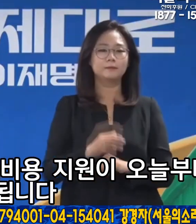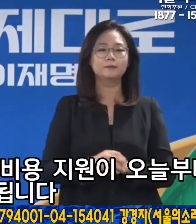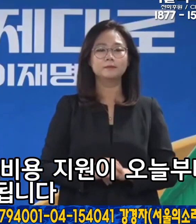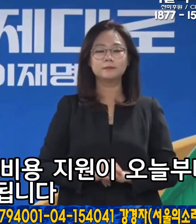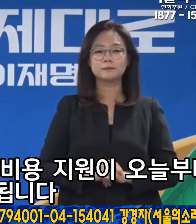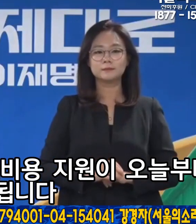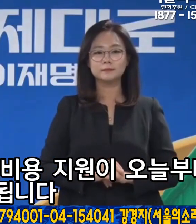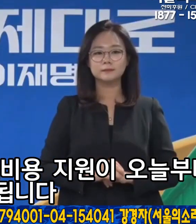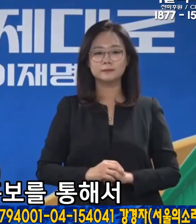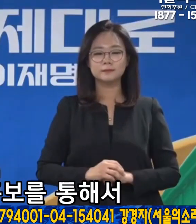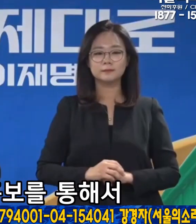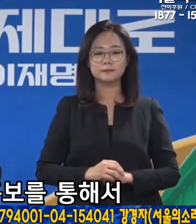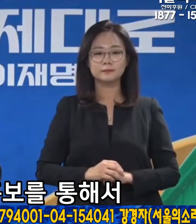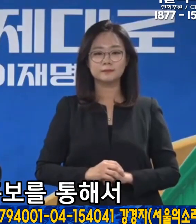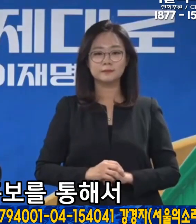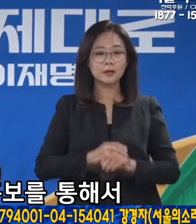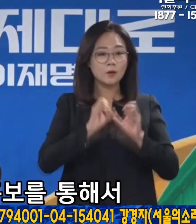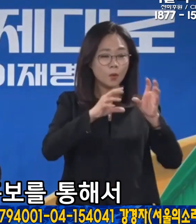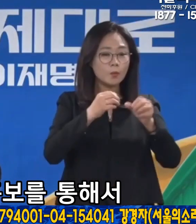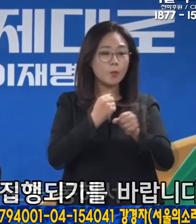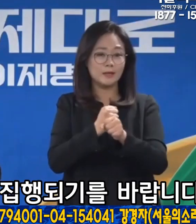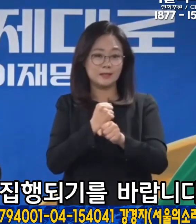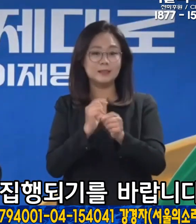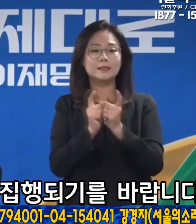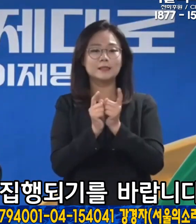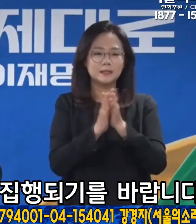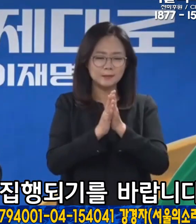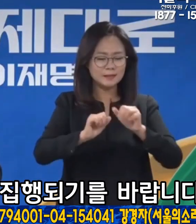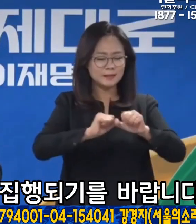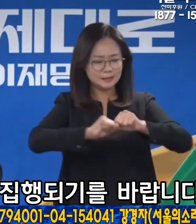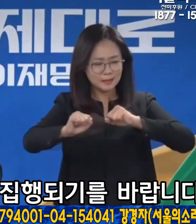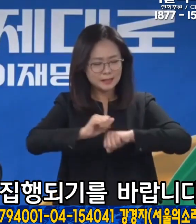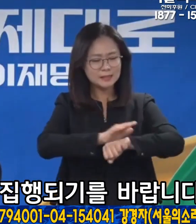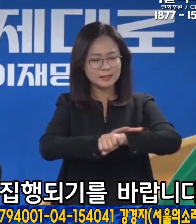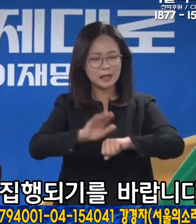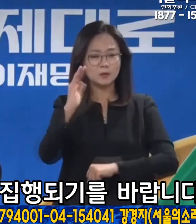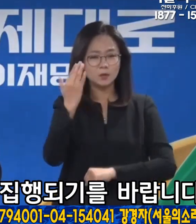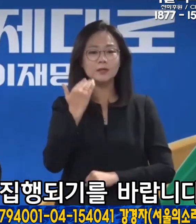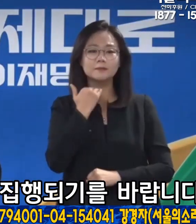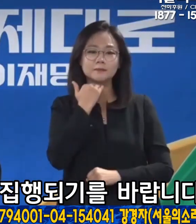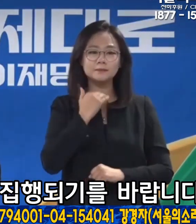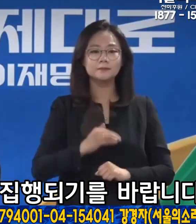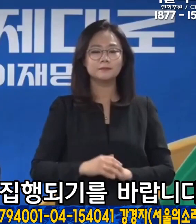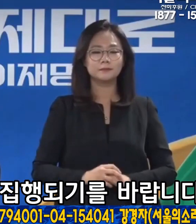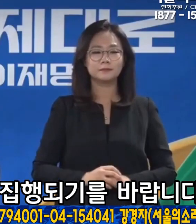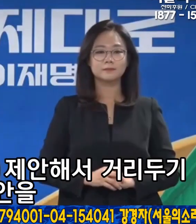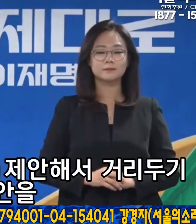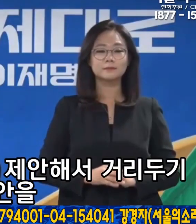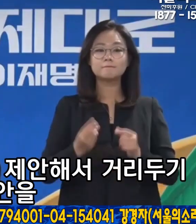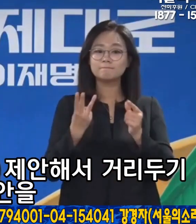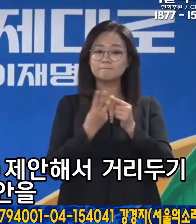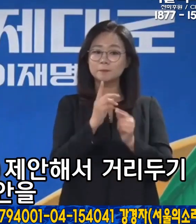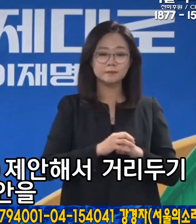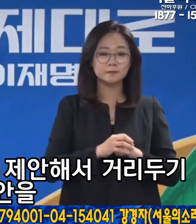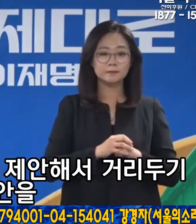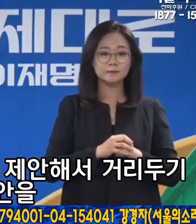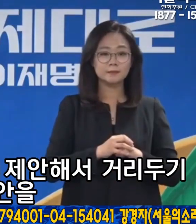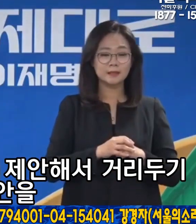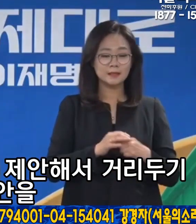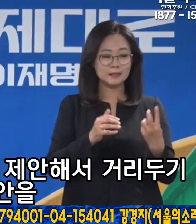적용됩니다. 적극적인 홍보를 통해서 현장에서 원활하게 집행되기를 바랍니다. 셋째,